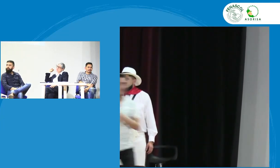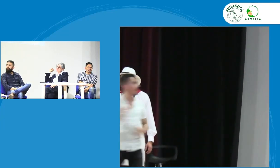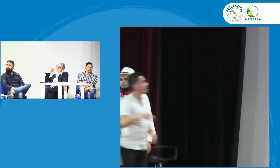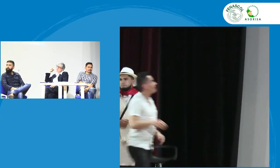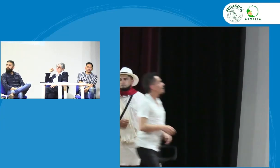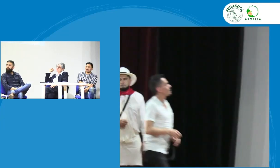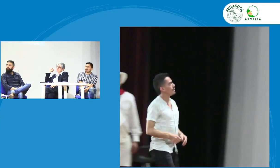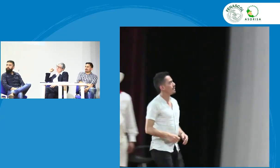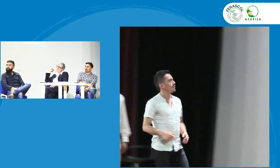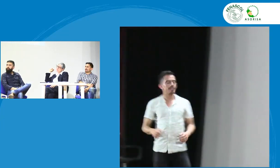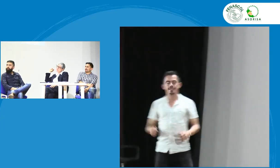aquí